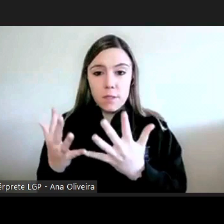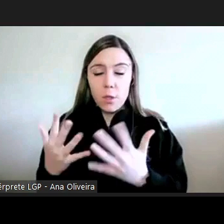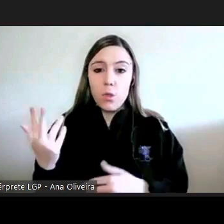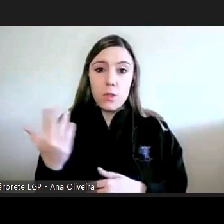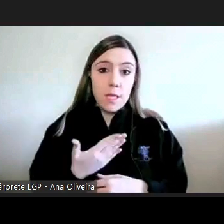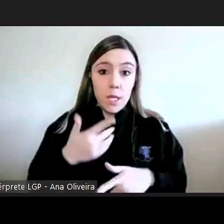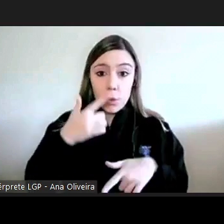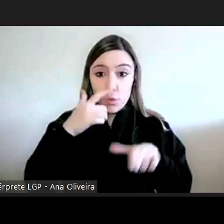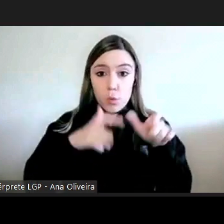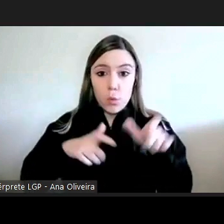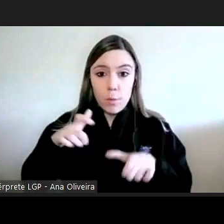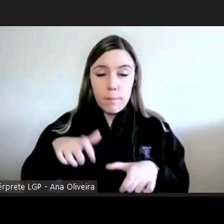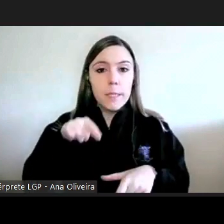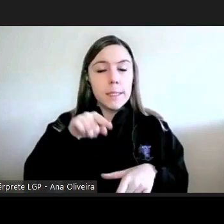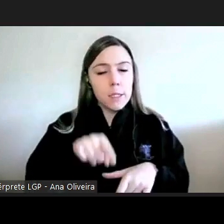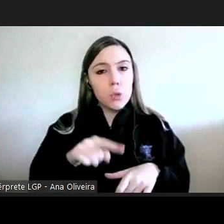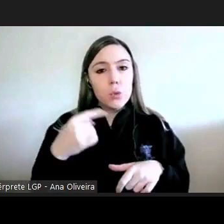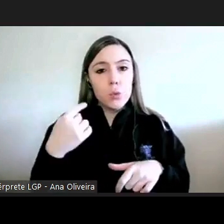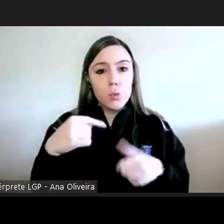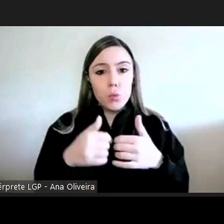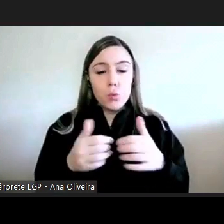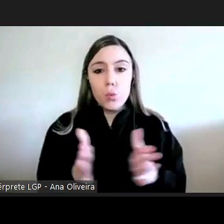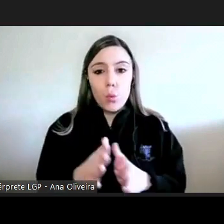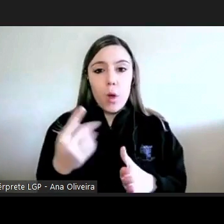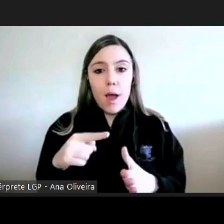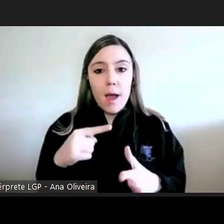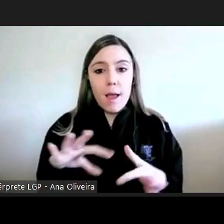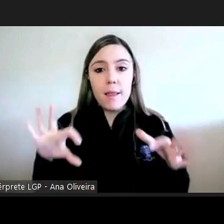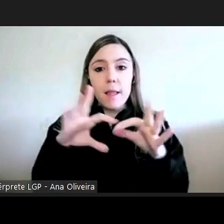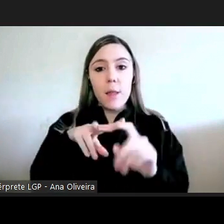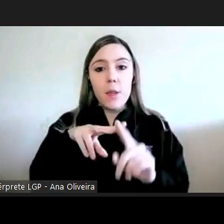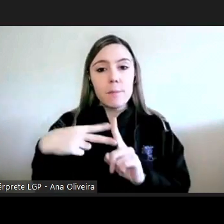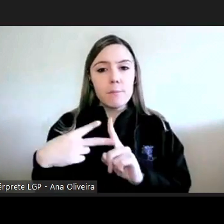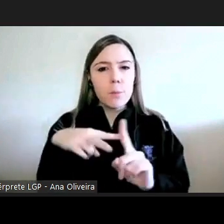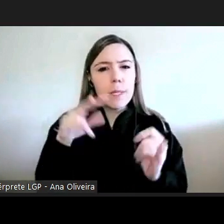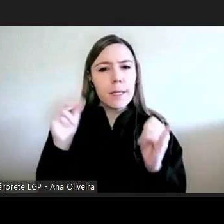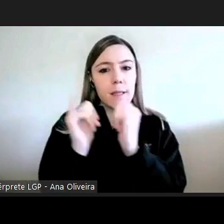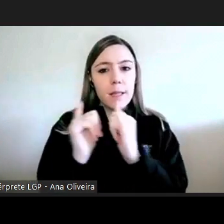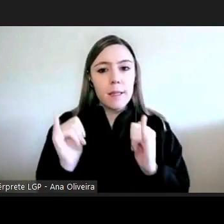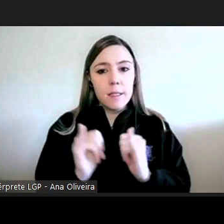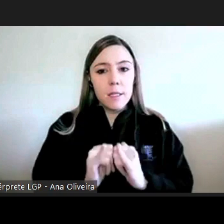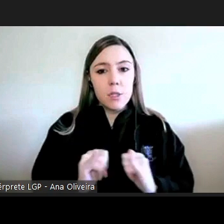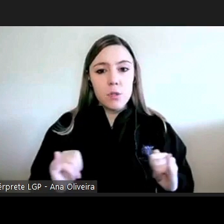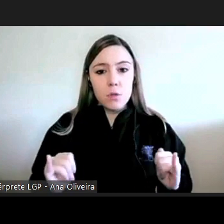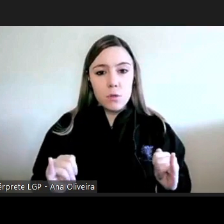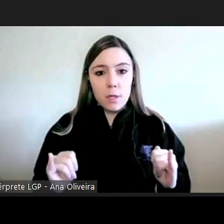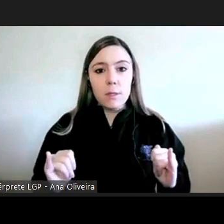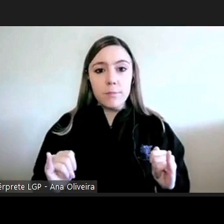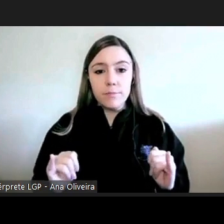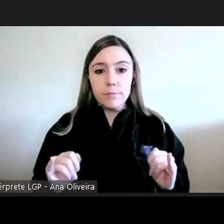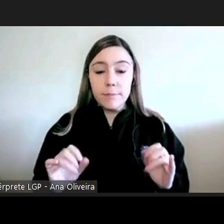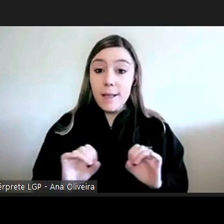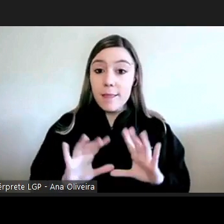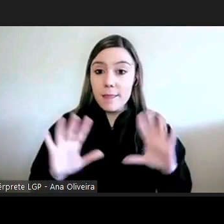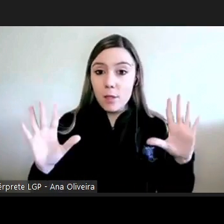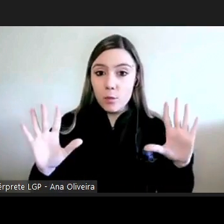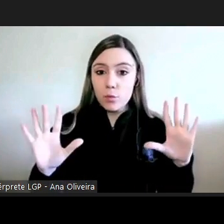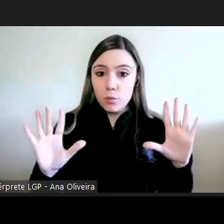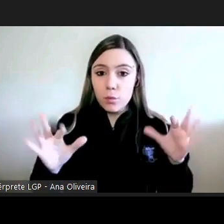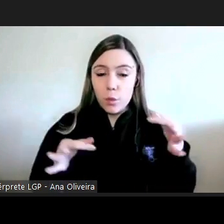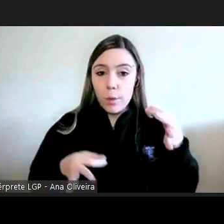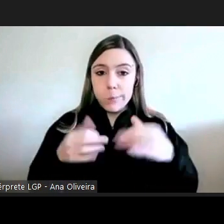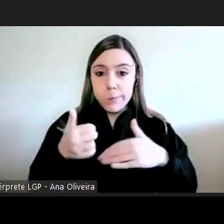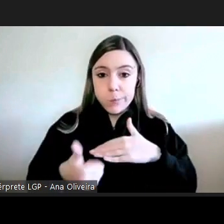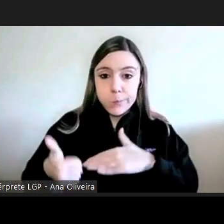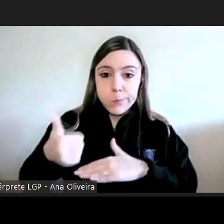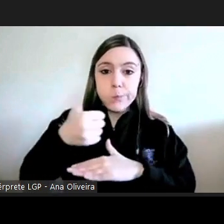na perspetiva internacional da Provedoria obviamente portanto do receber